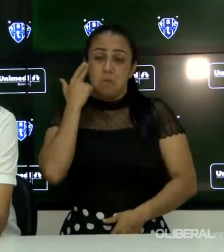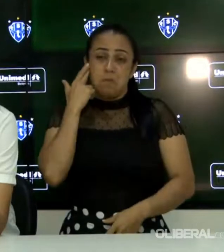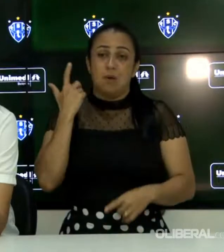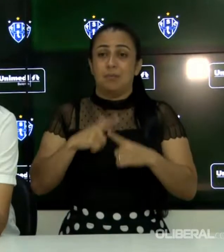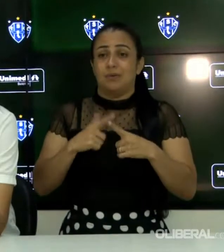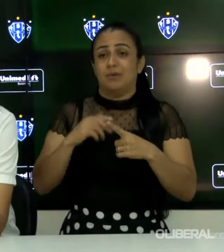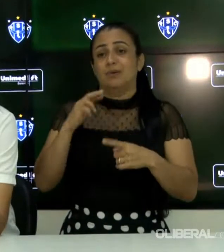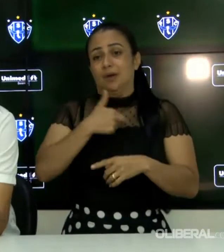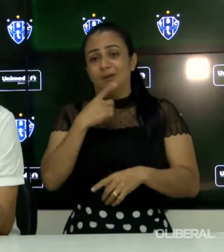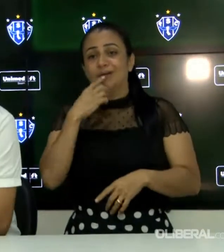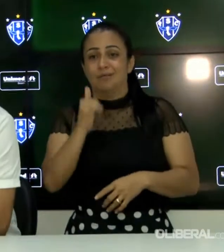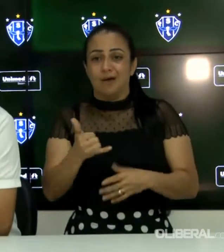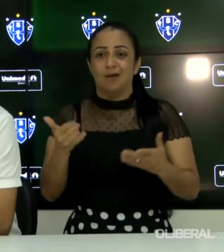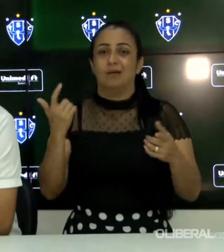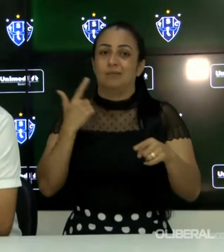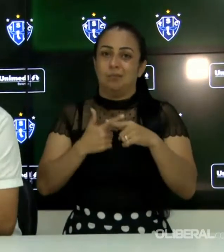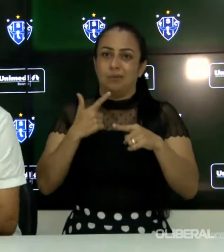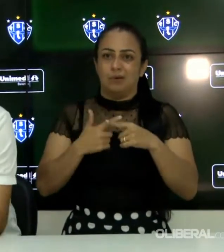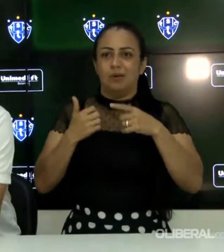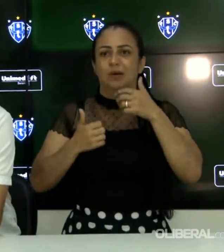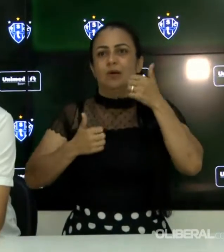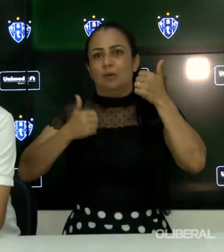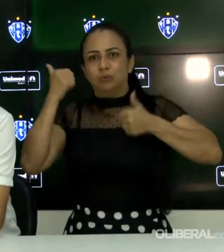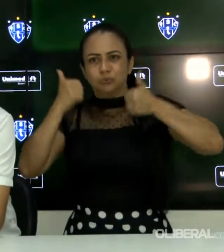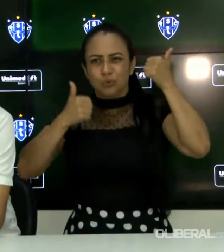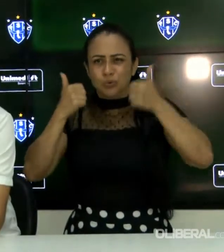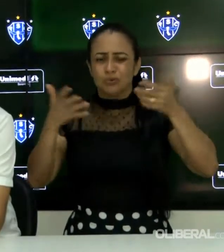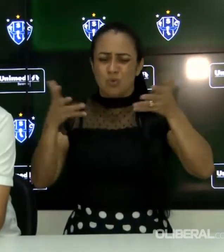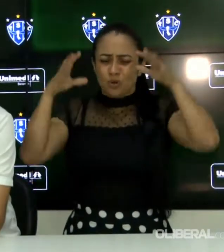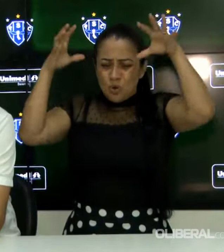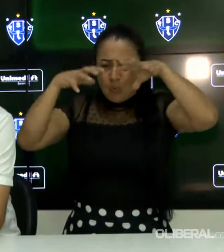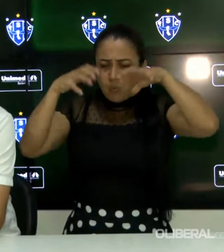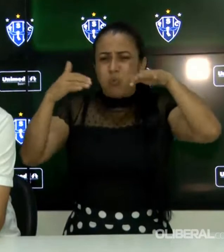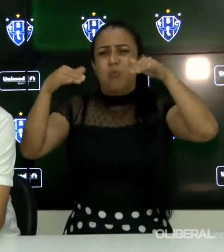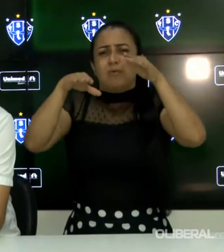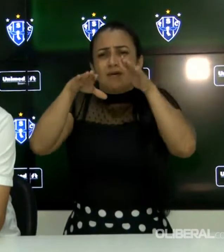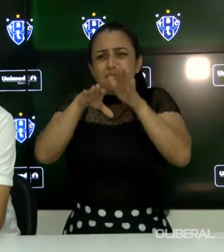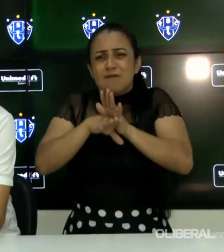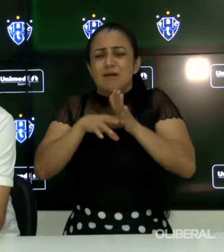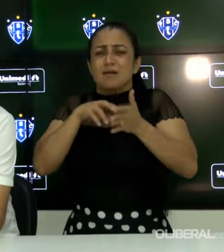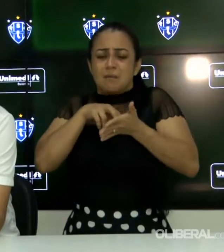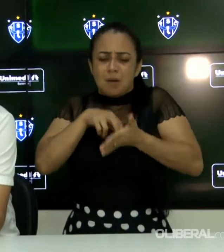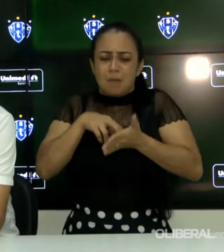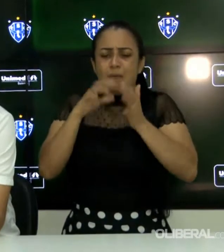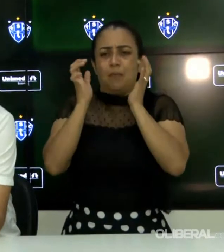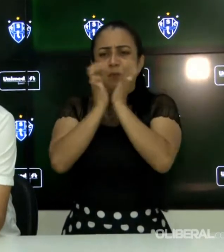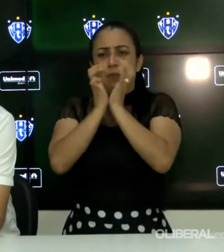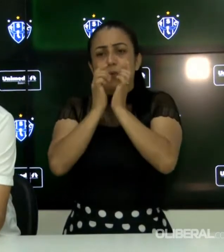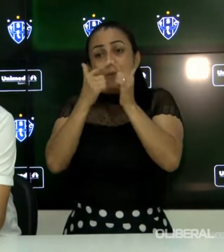A gente lamenta muito, até porque o torcedor, mesmo com essa chuva que caiu hoje em Belém, veio em bom número, apoiou a equipe,